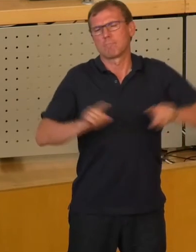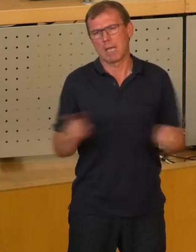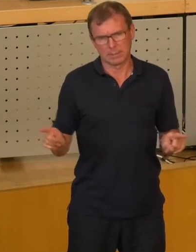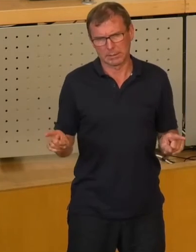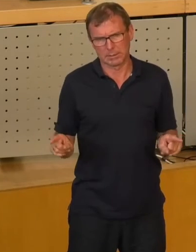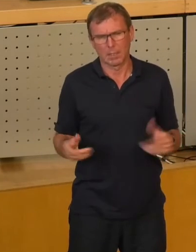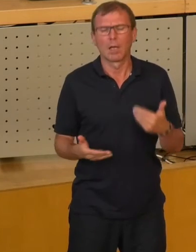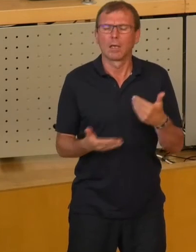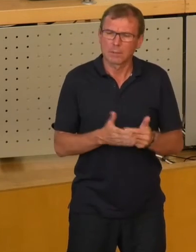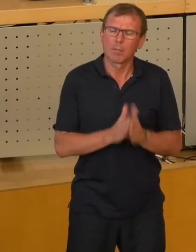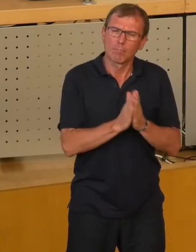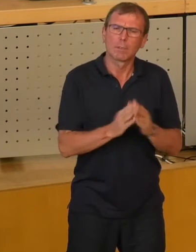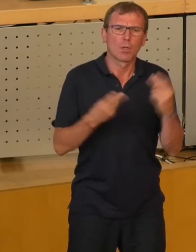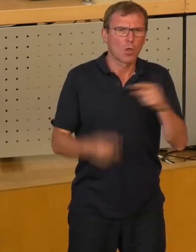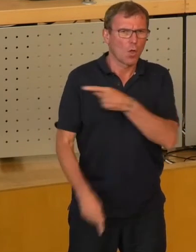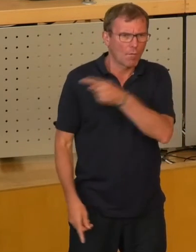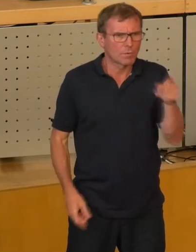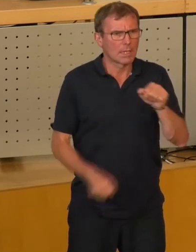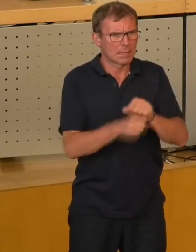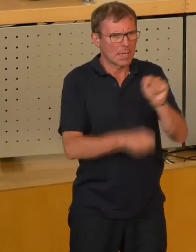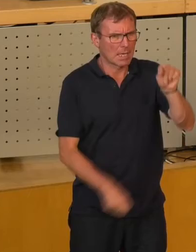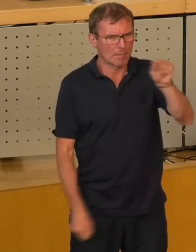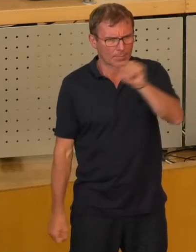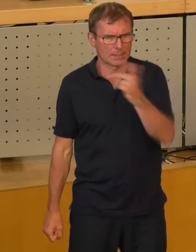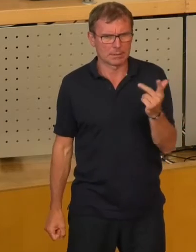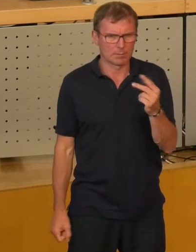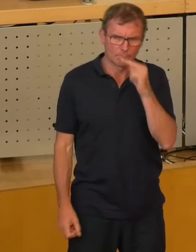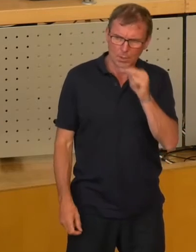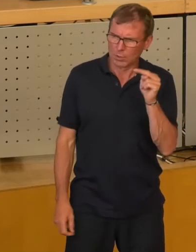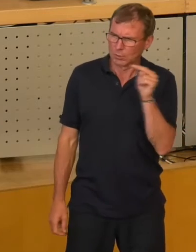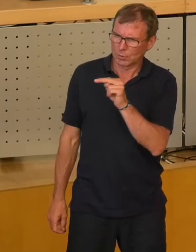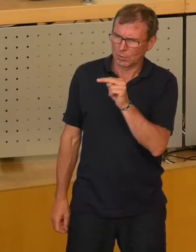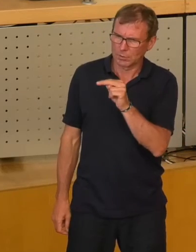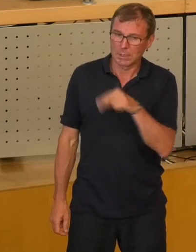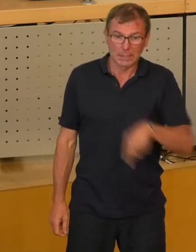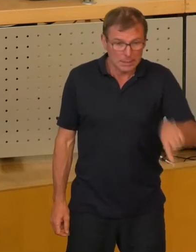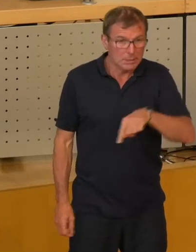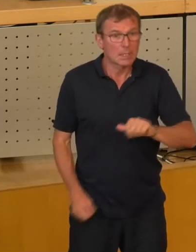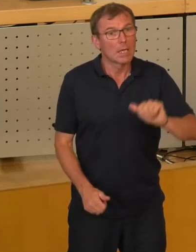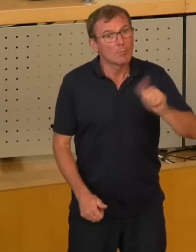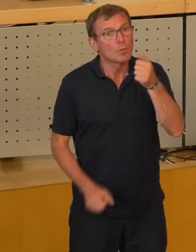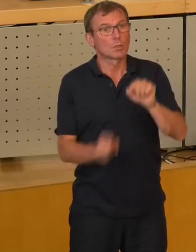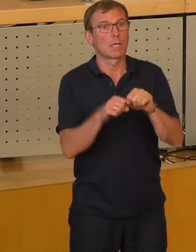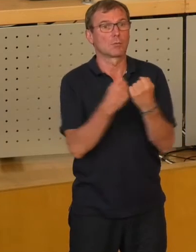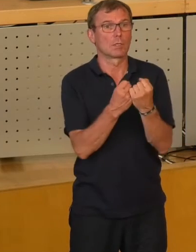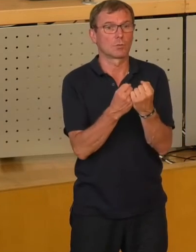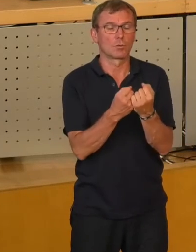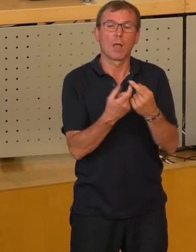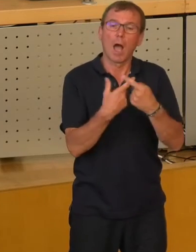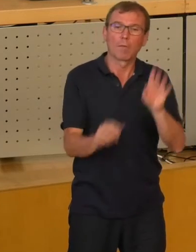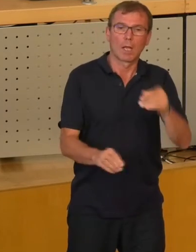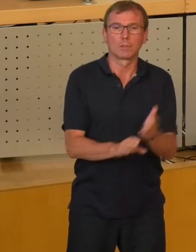Und deshalb bitte ich auch die Öffentlichkeit und die Presse zu sehen, dass wir hier in einer besonderen Situation sind, die wir jetzt nutzen werden.